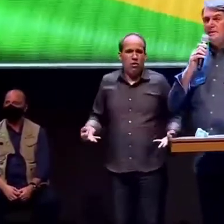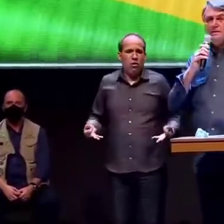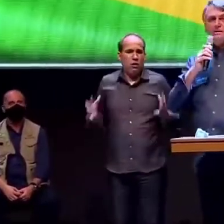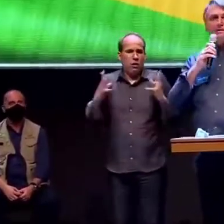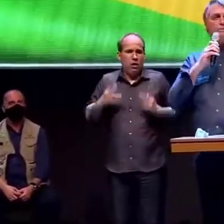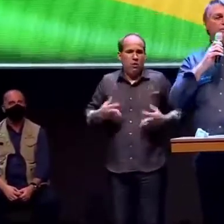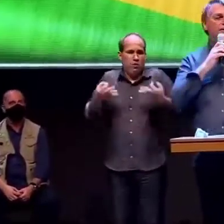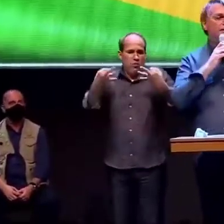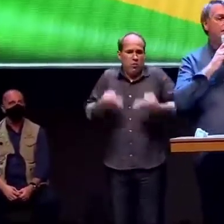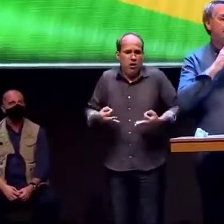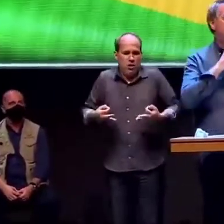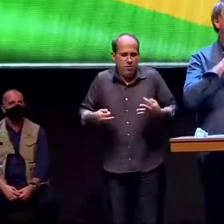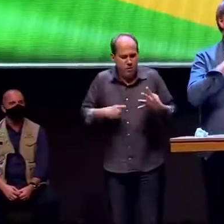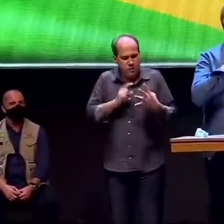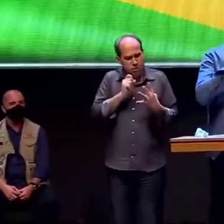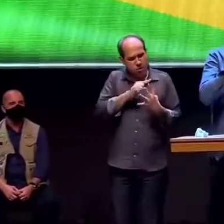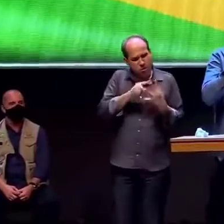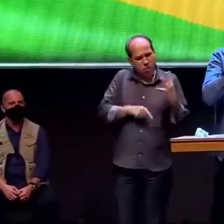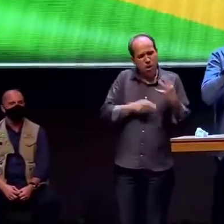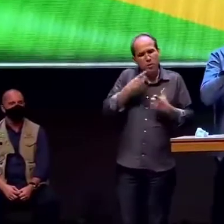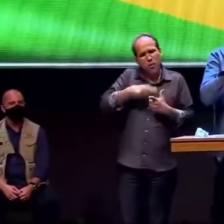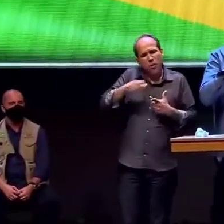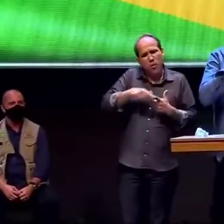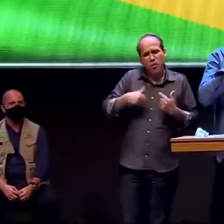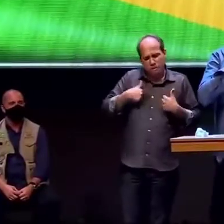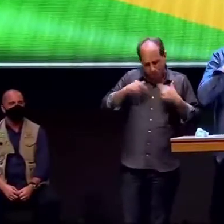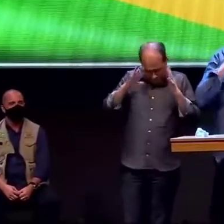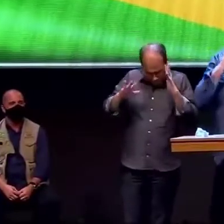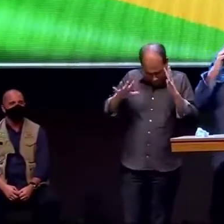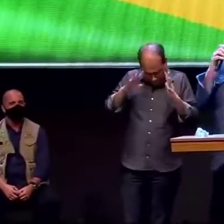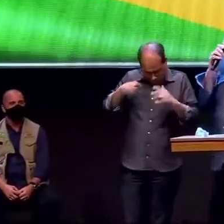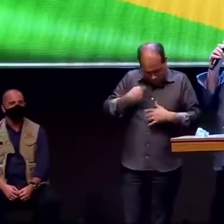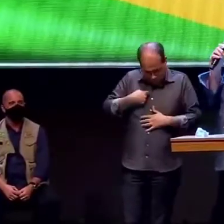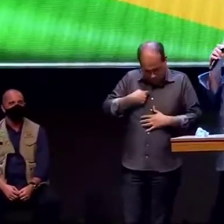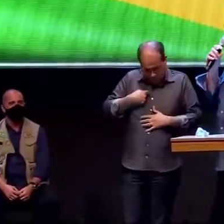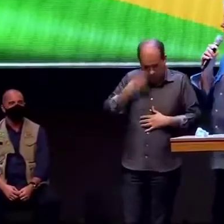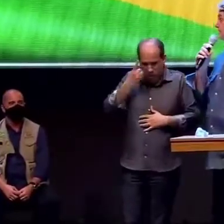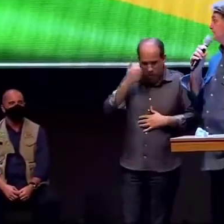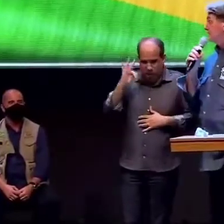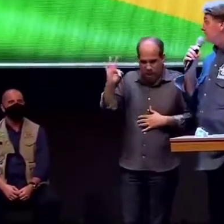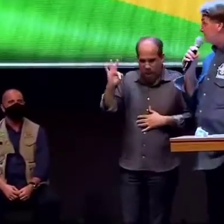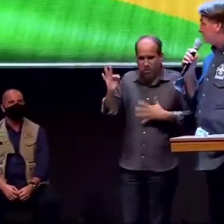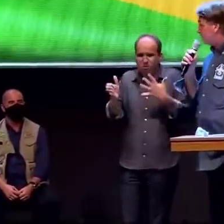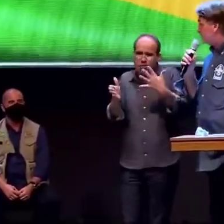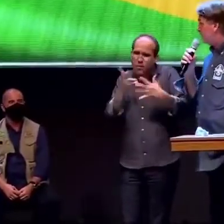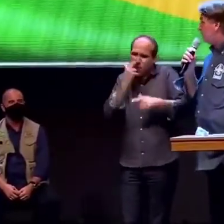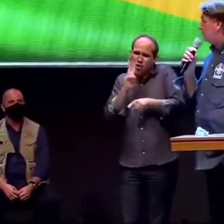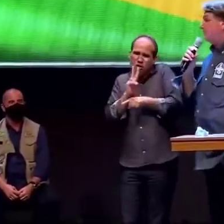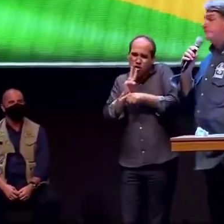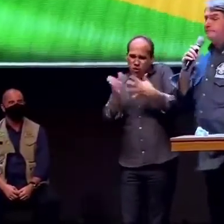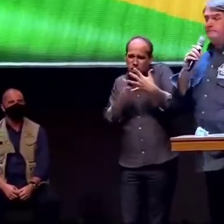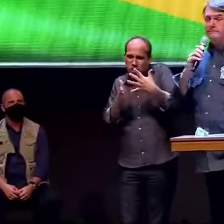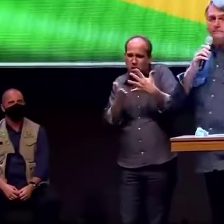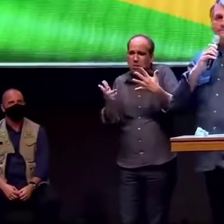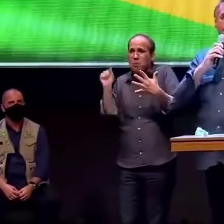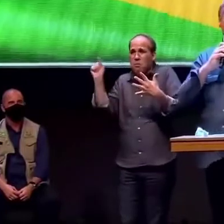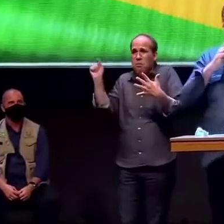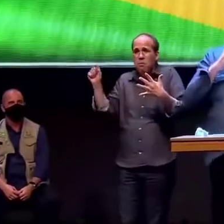e eu falei, o que eu posso fazer um deputado do baixo clero sem projeção